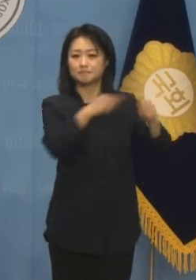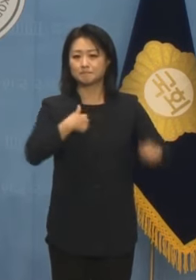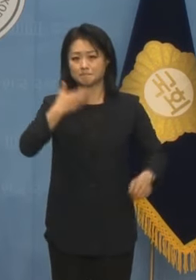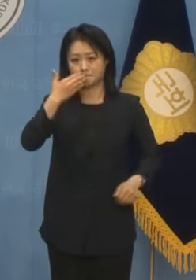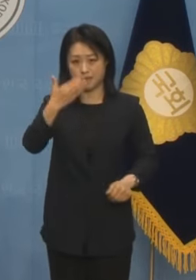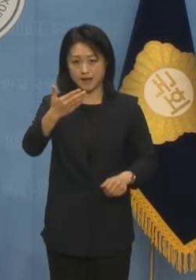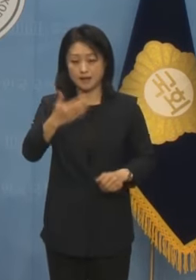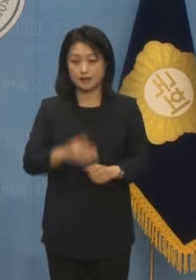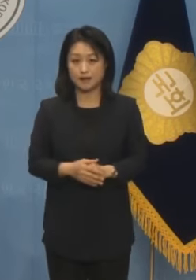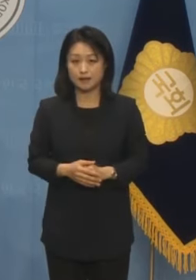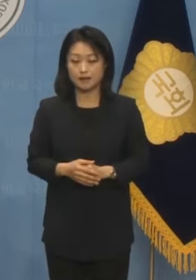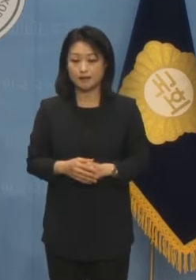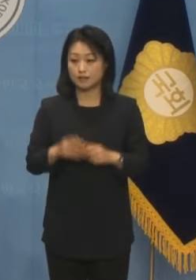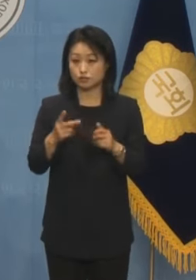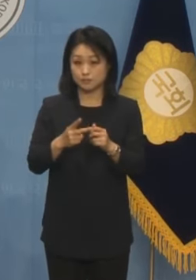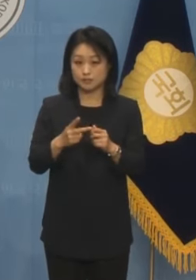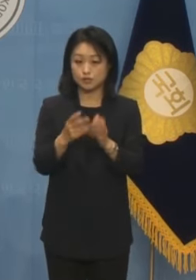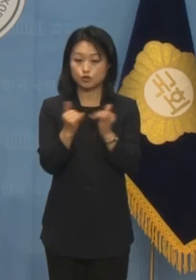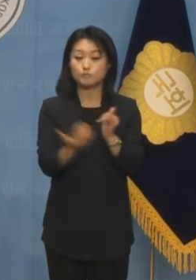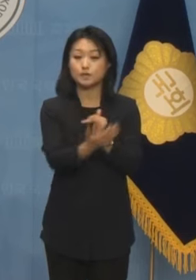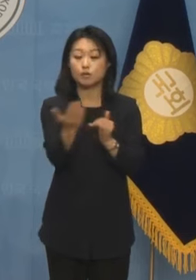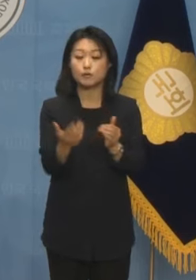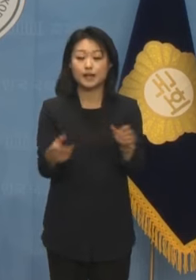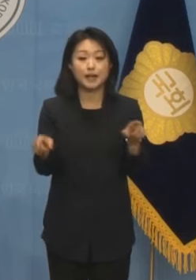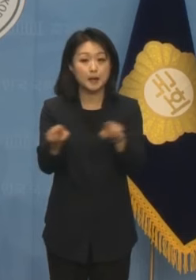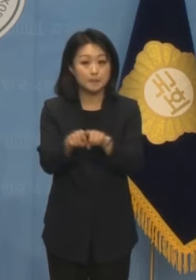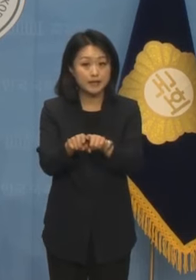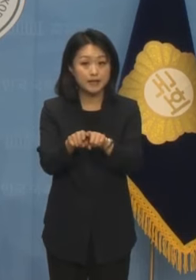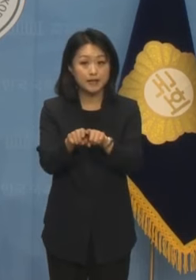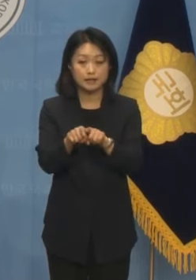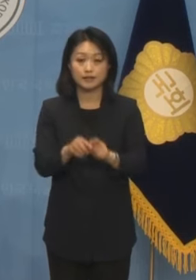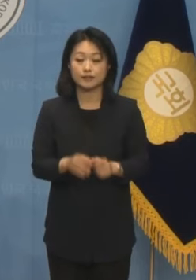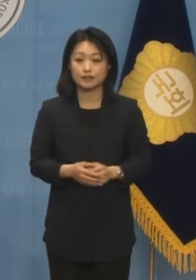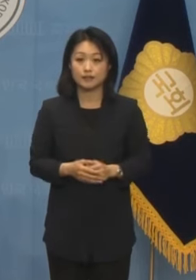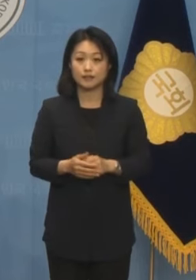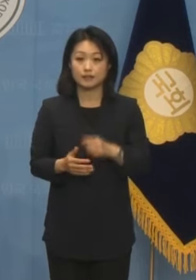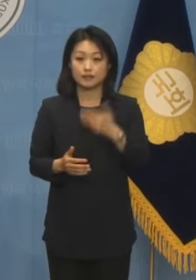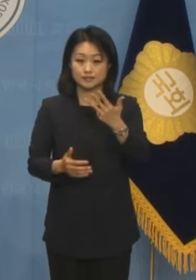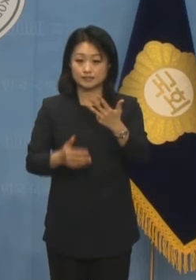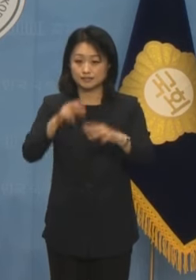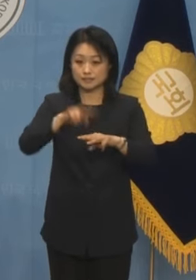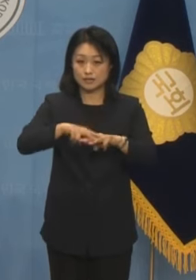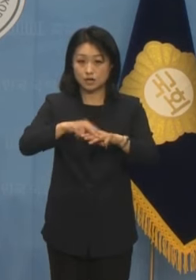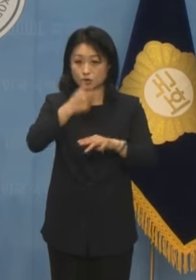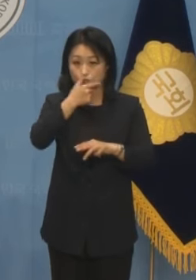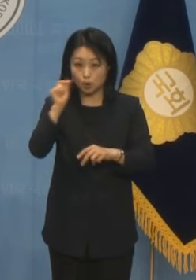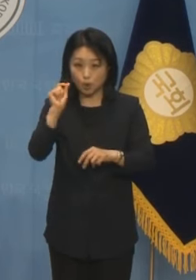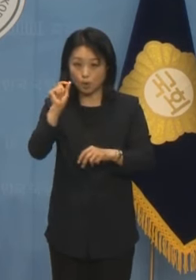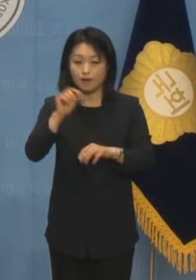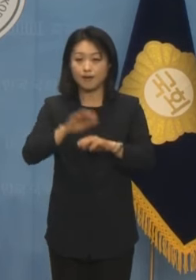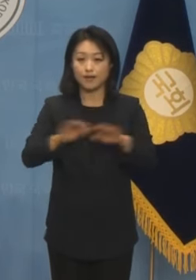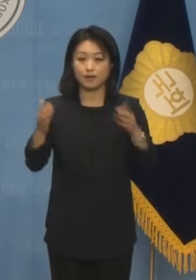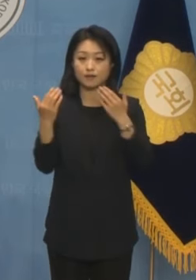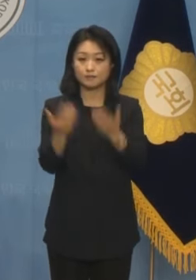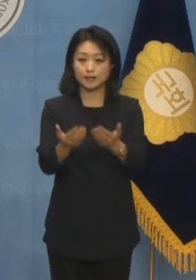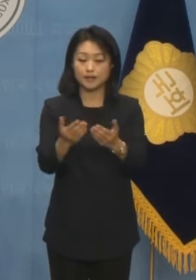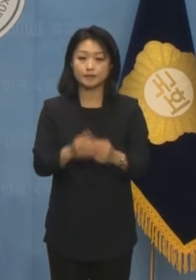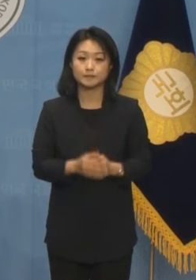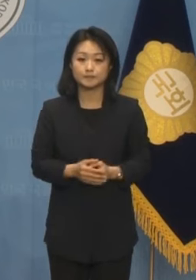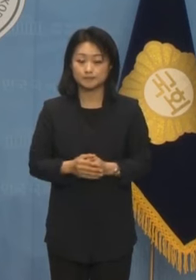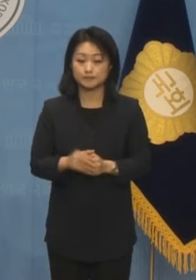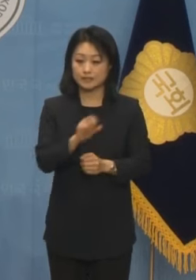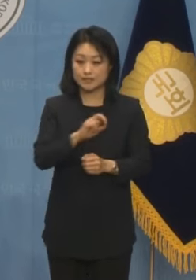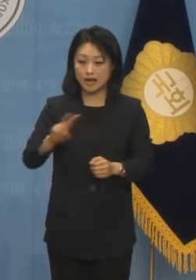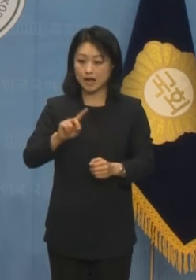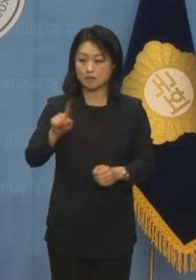둘째, 국민과 함께 8석 부족을 넘어서겠습니다. 총선 민심은 범야권